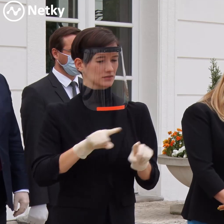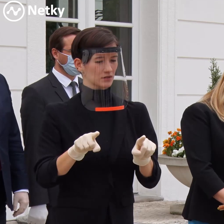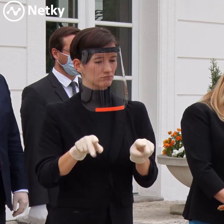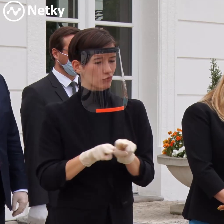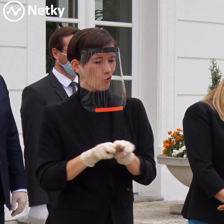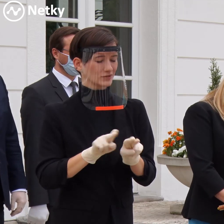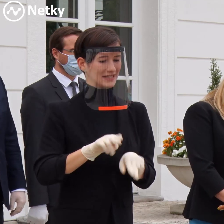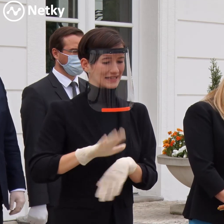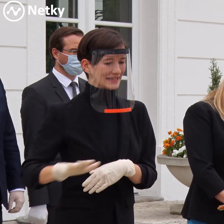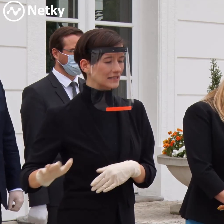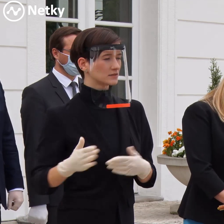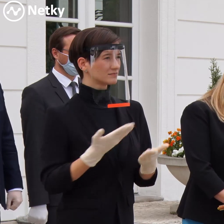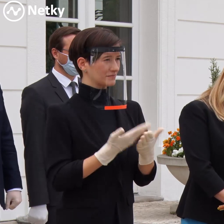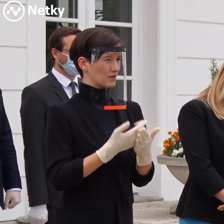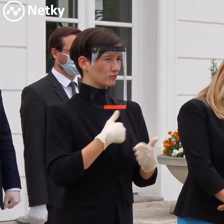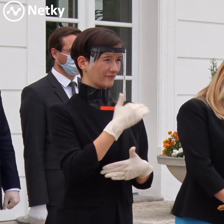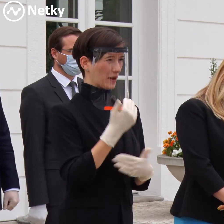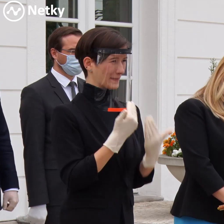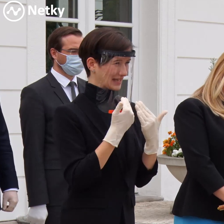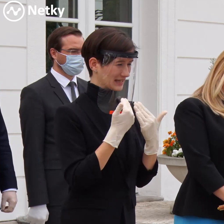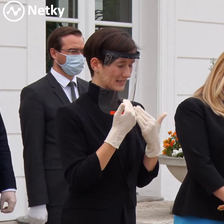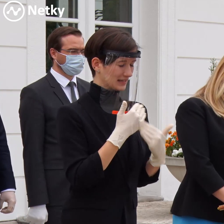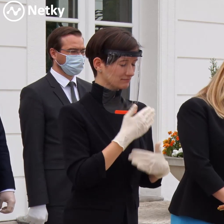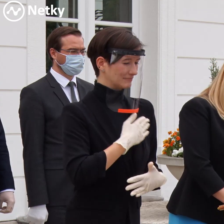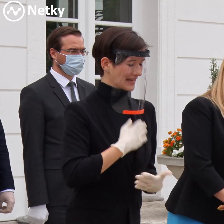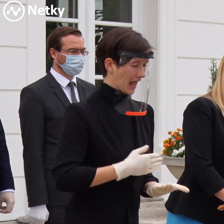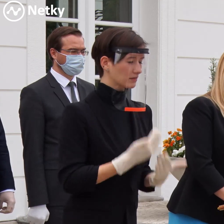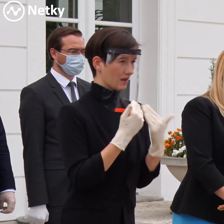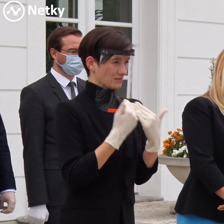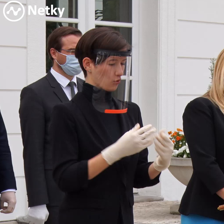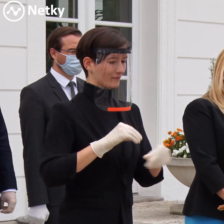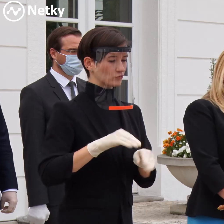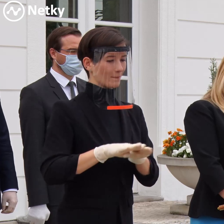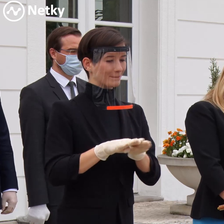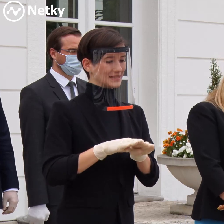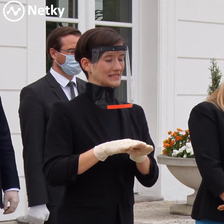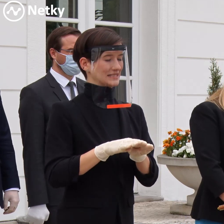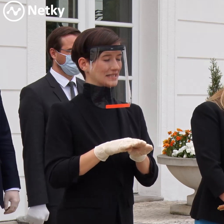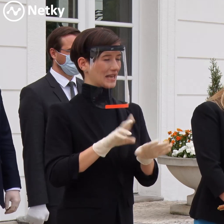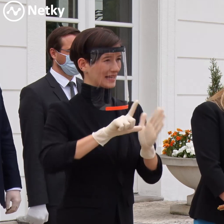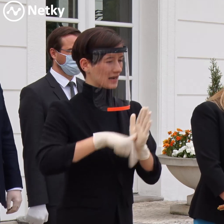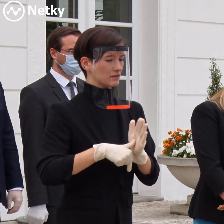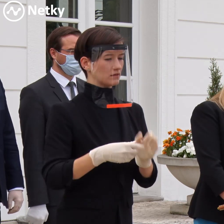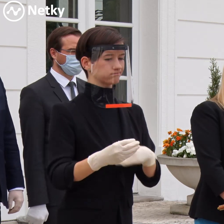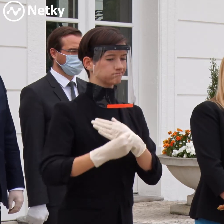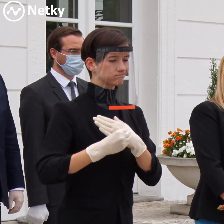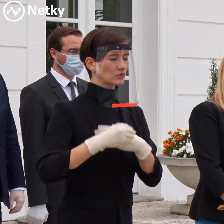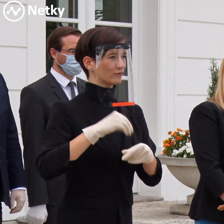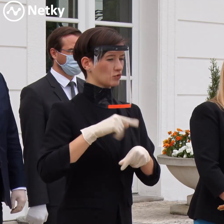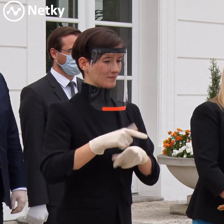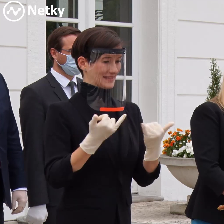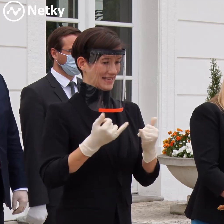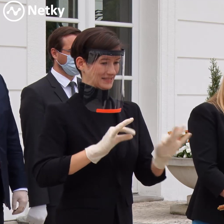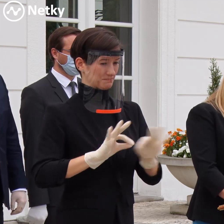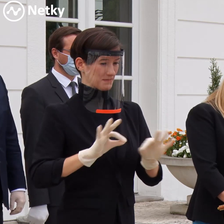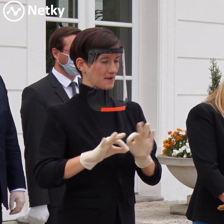Som veľmi rada, že ma pán minister Krajniak informoval o tom, že pripravujú systémové opatrenia, jednak noveľu zákona, ktorý sa